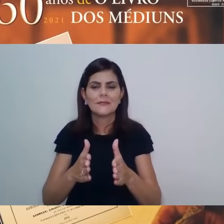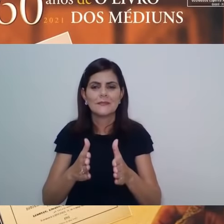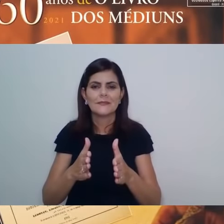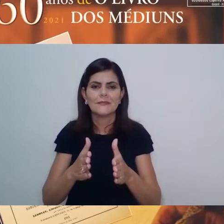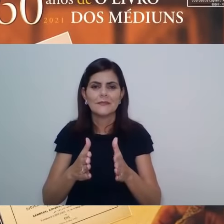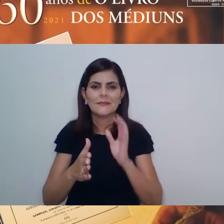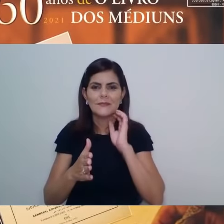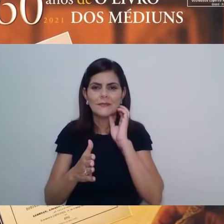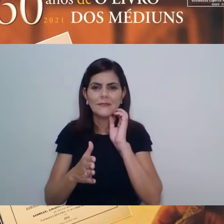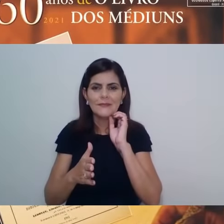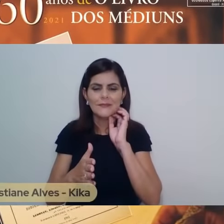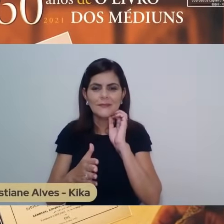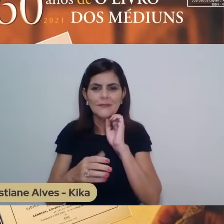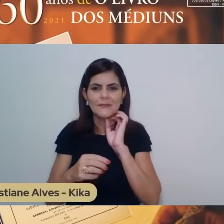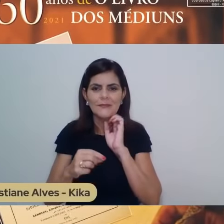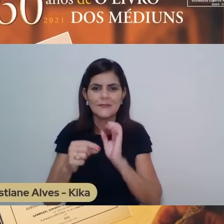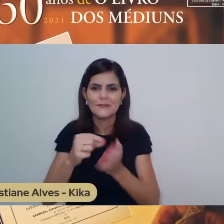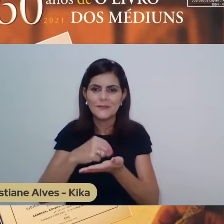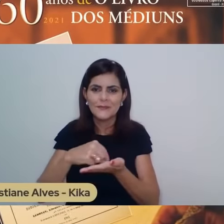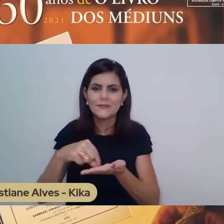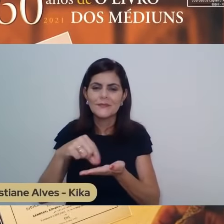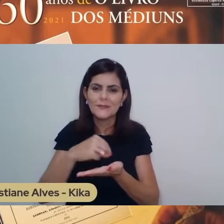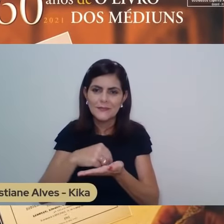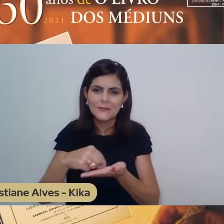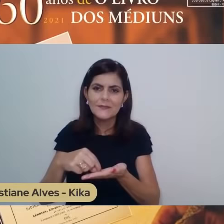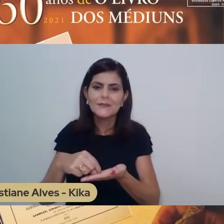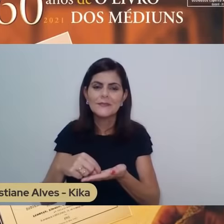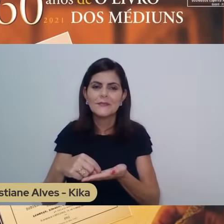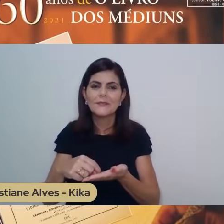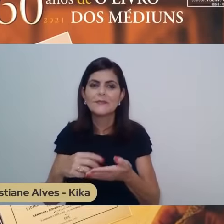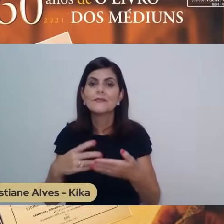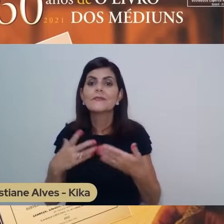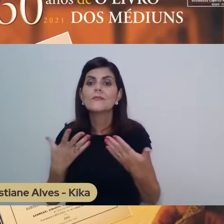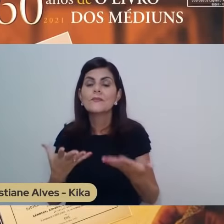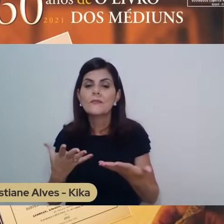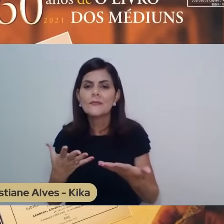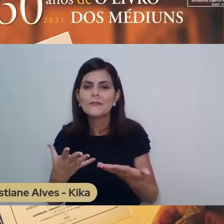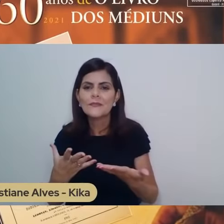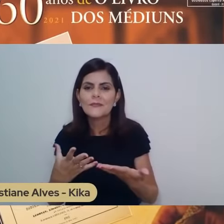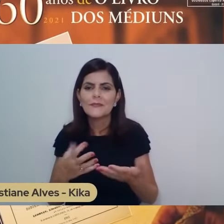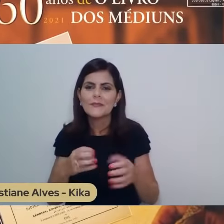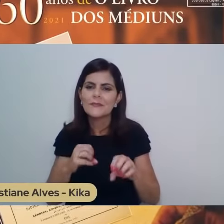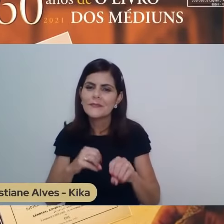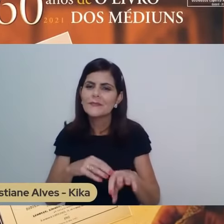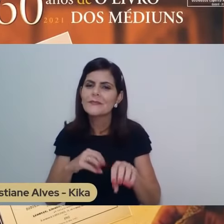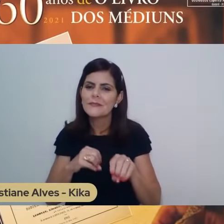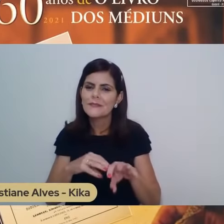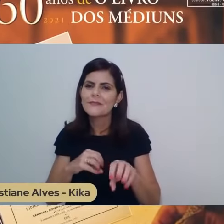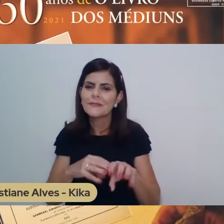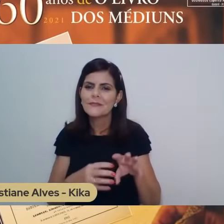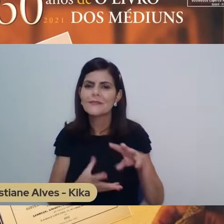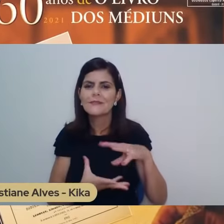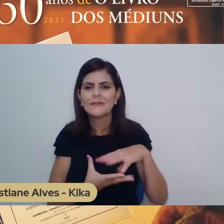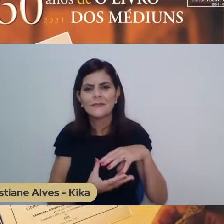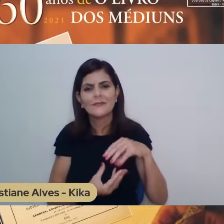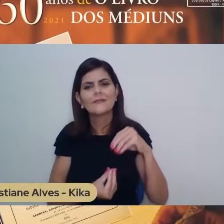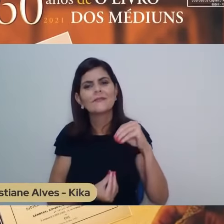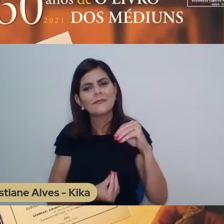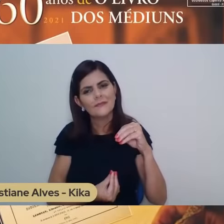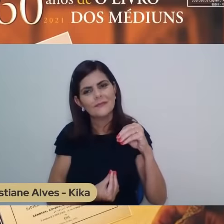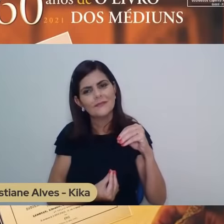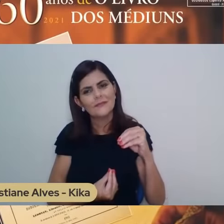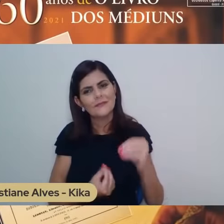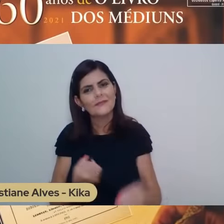registros materiais da sua presença, mas, sobretudo, um legado moral e espiritual imperecível, tanto que